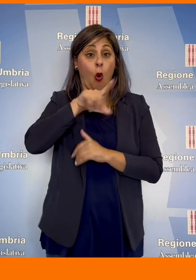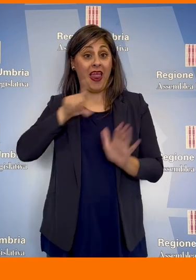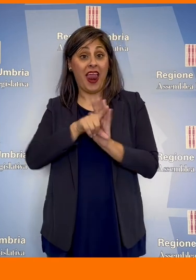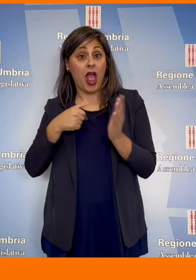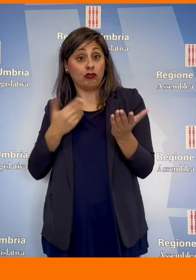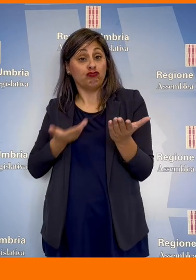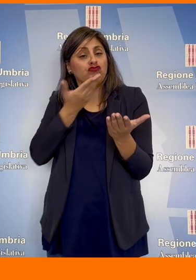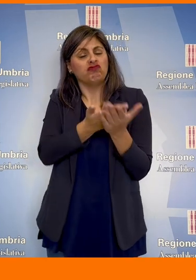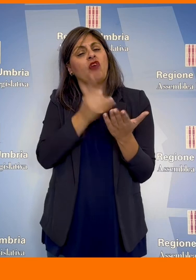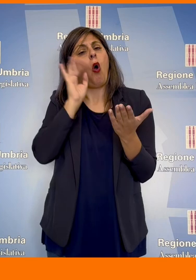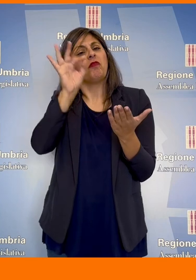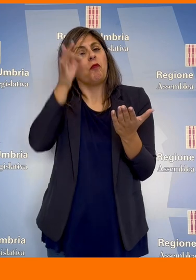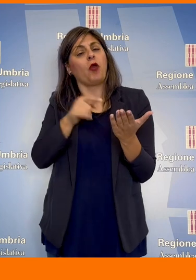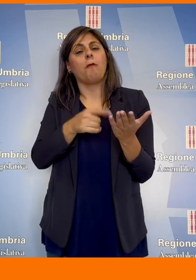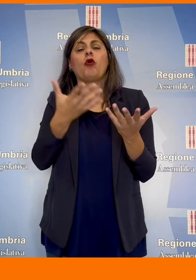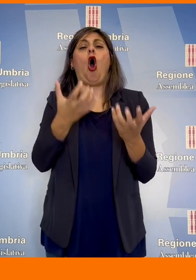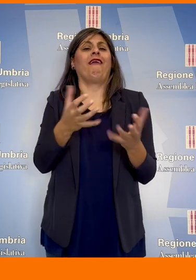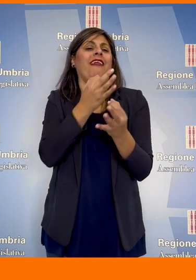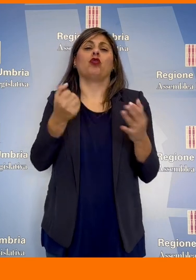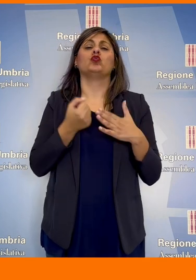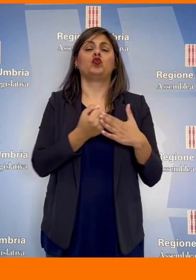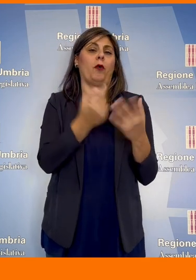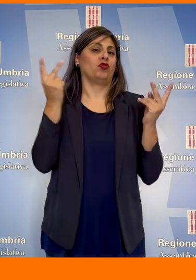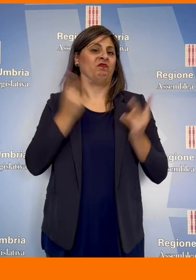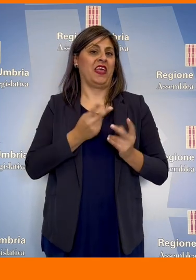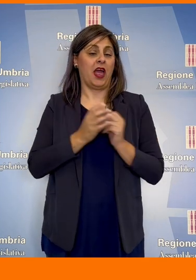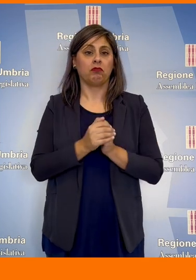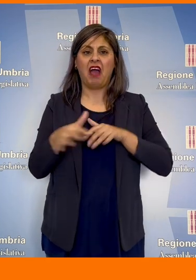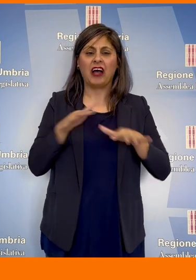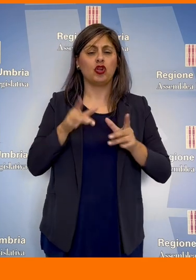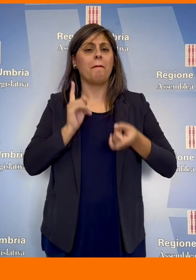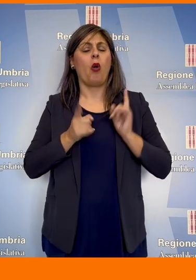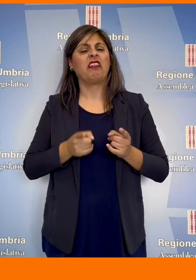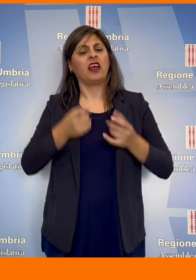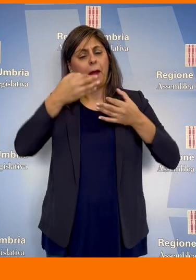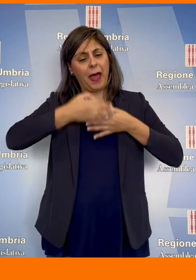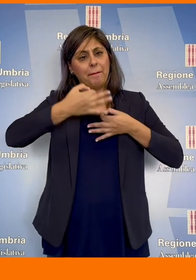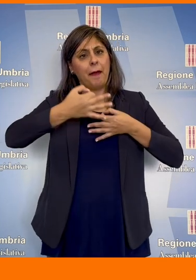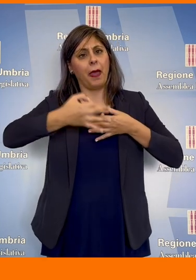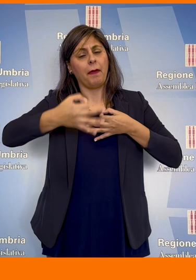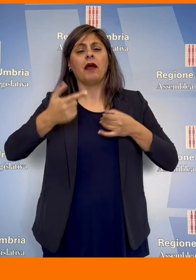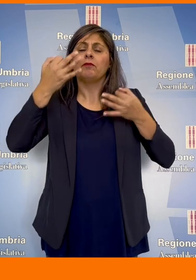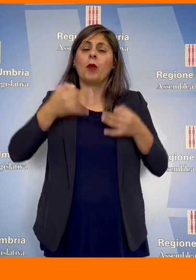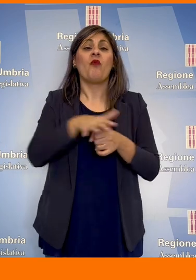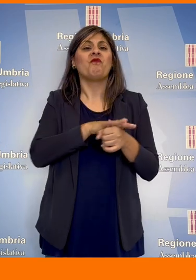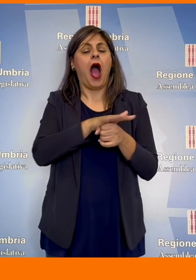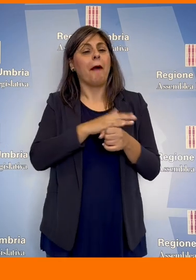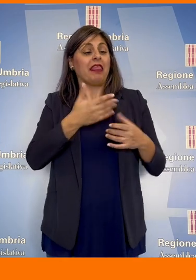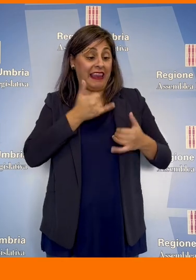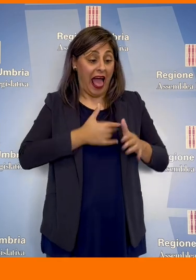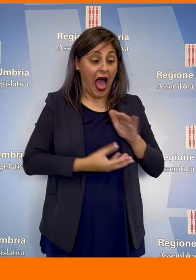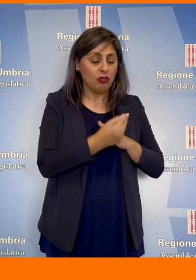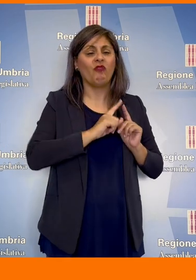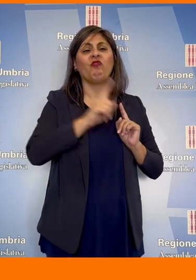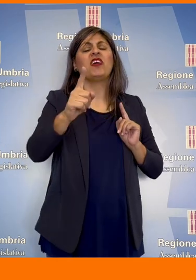interveniamo in tal senso con misure concrete e di sostegno, con azioni politiche e sistemiche che accompagnano le persone dalla